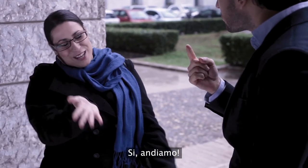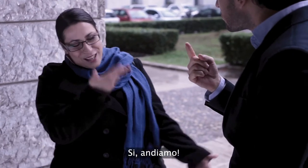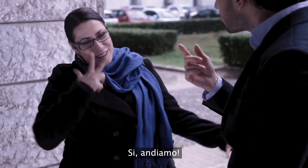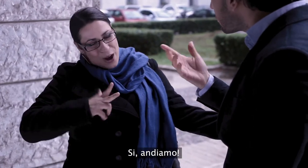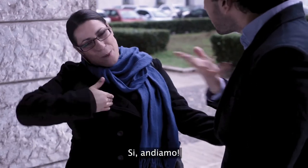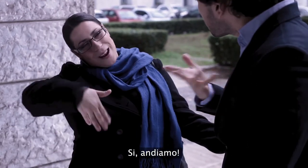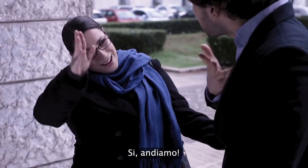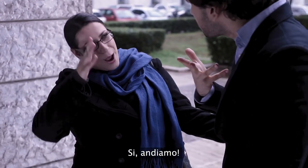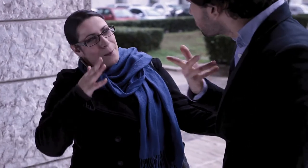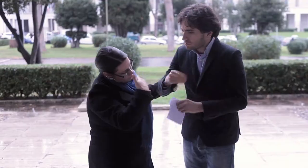Let's go.